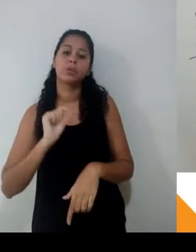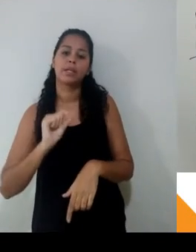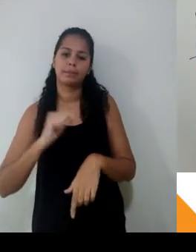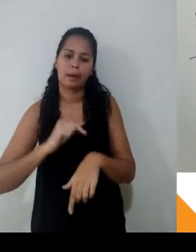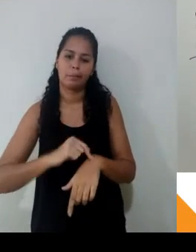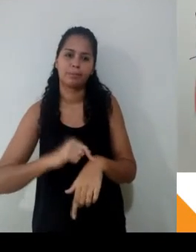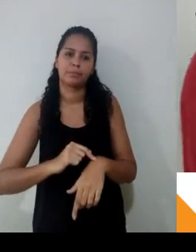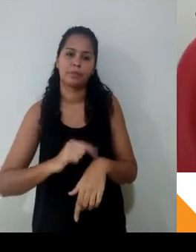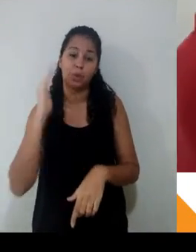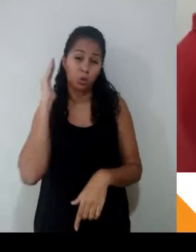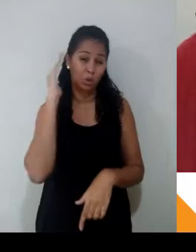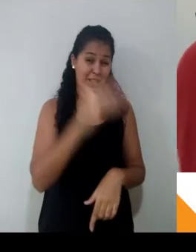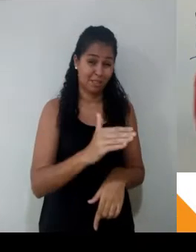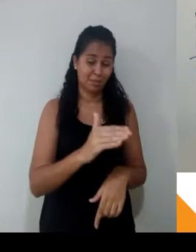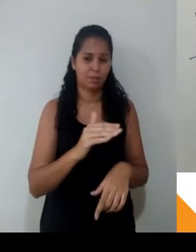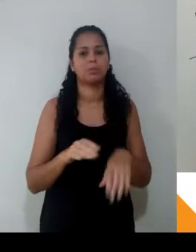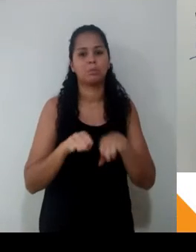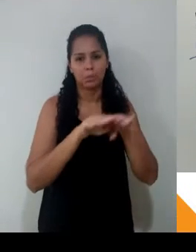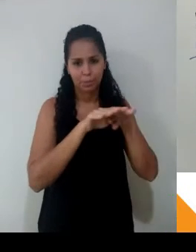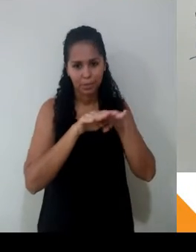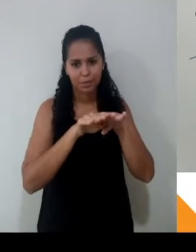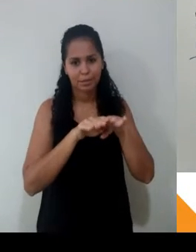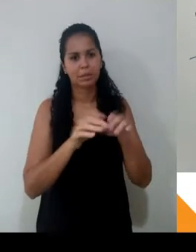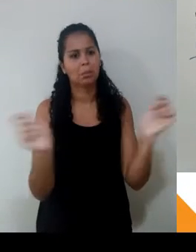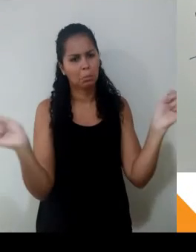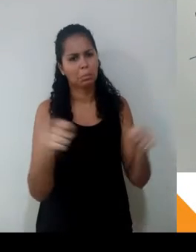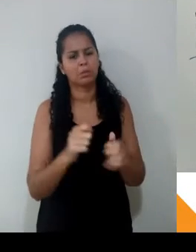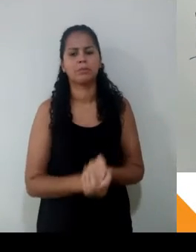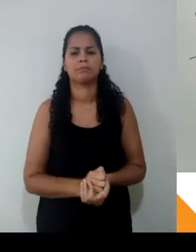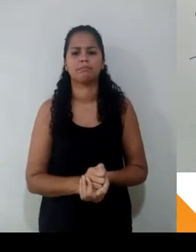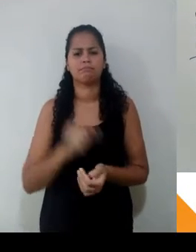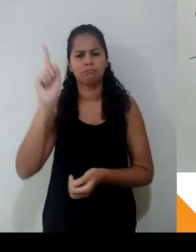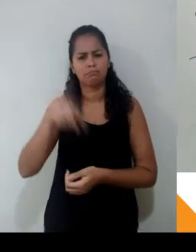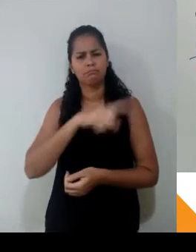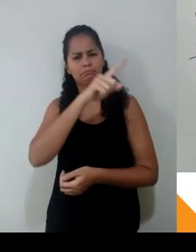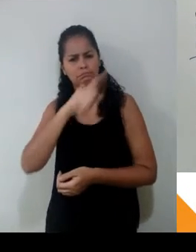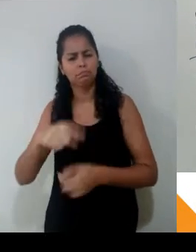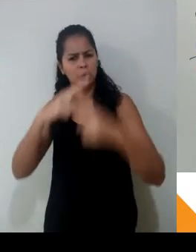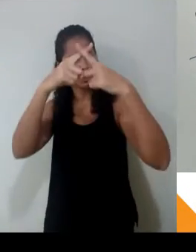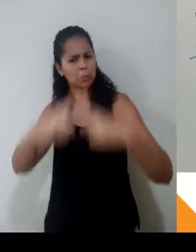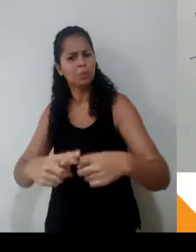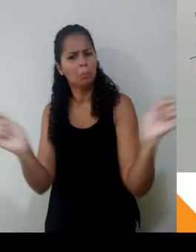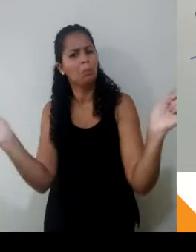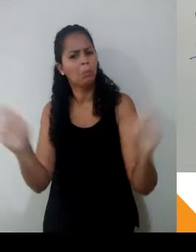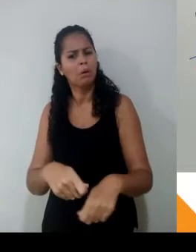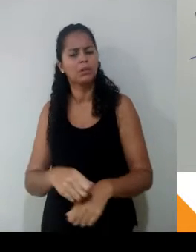Multiplica, cruzado. Então, ficar 32 vezes x é igual a 40 vezes 12.